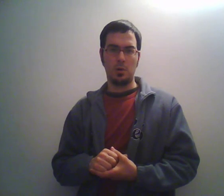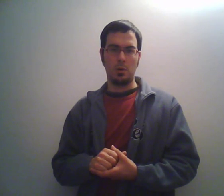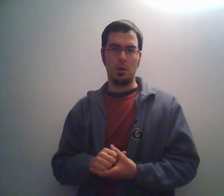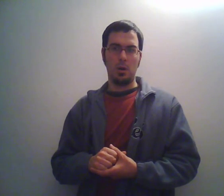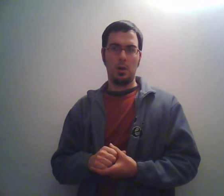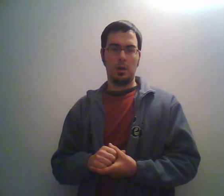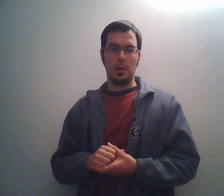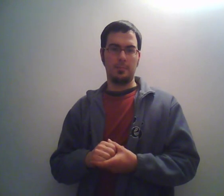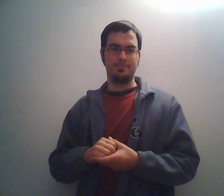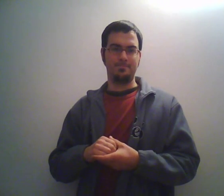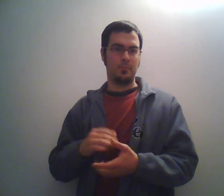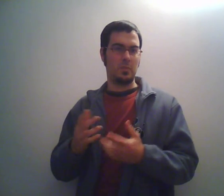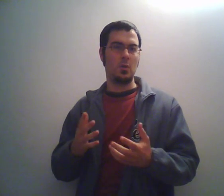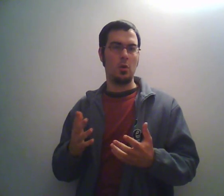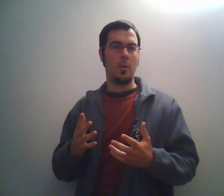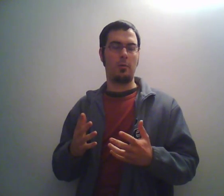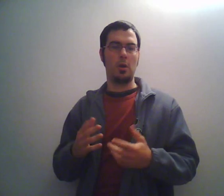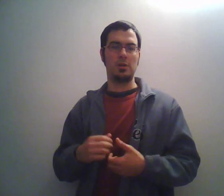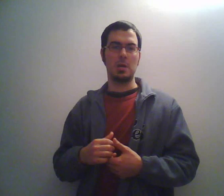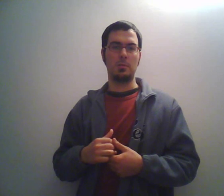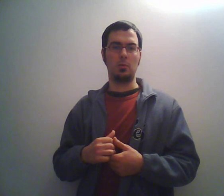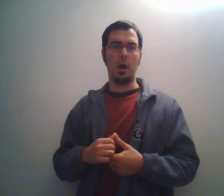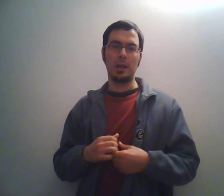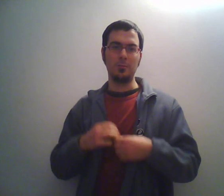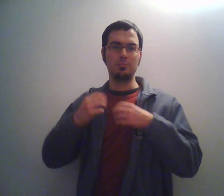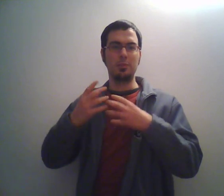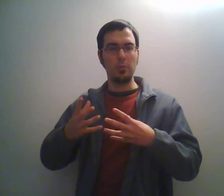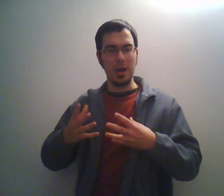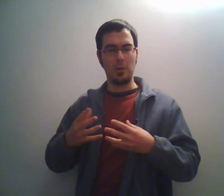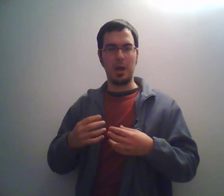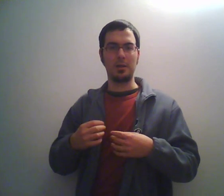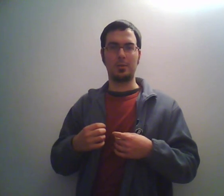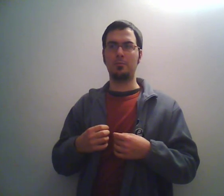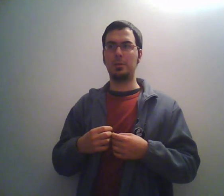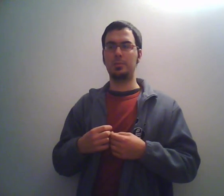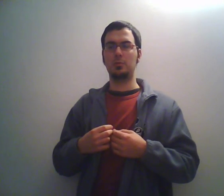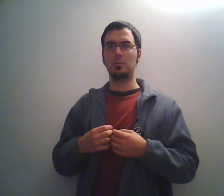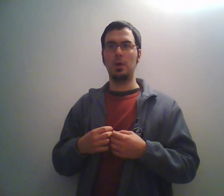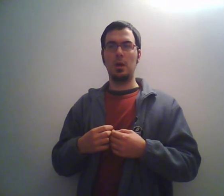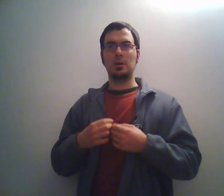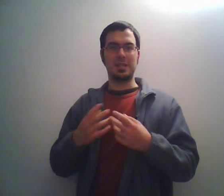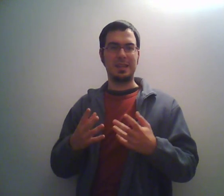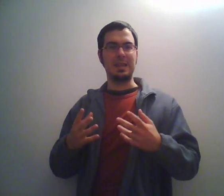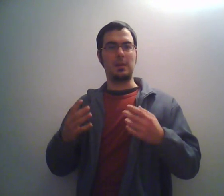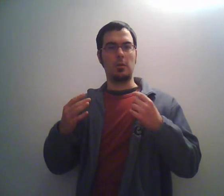non come quello a cui siamo abituati, un po' più elaborato, un po' satirico,